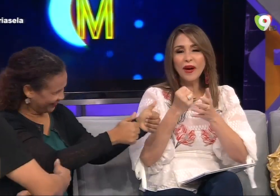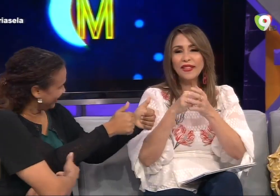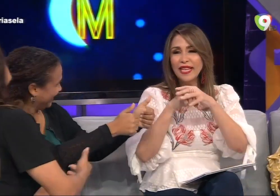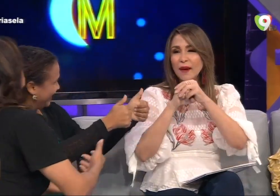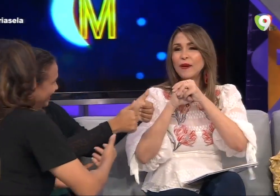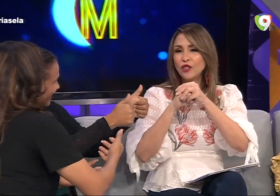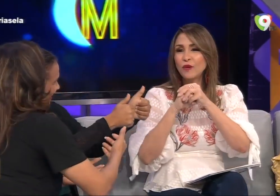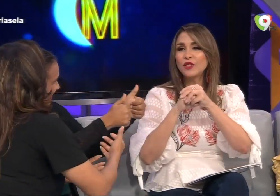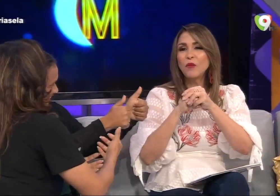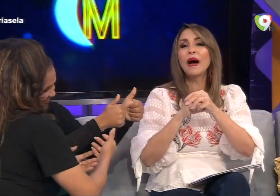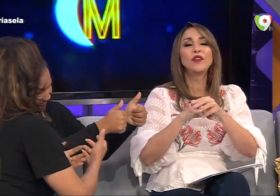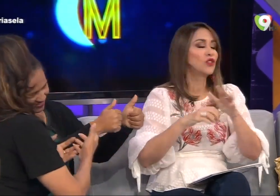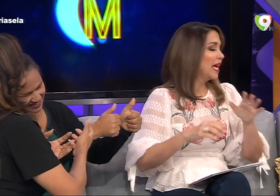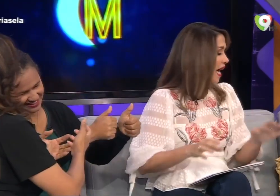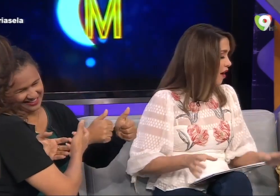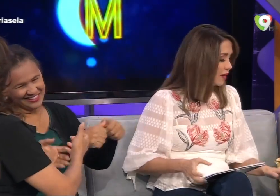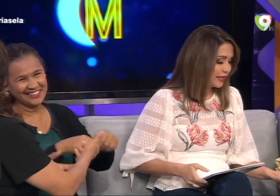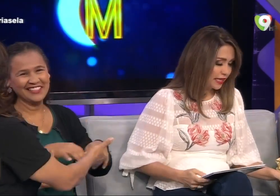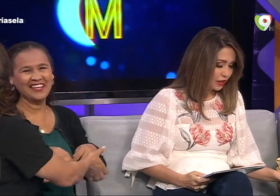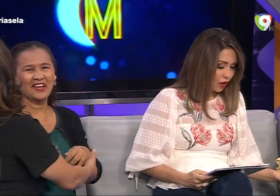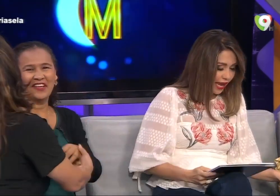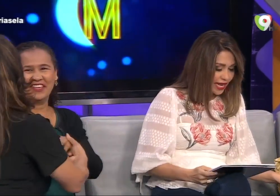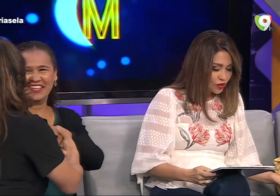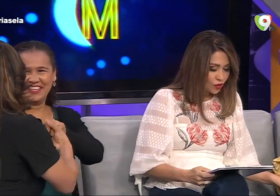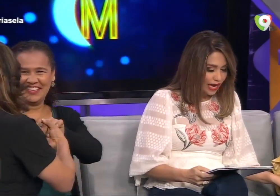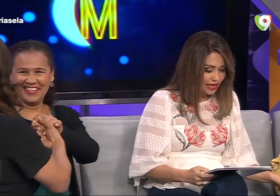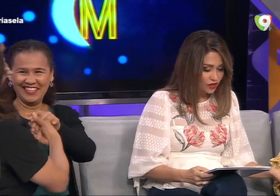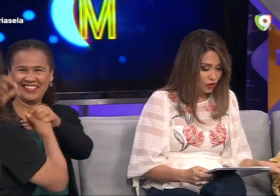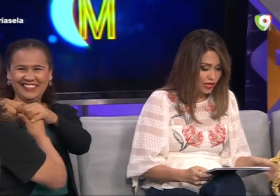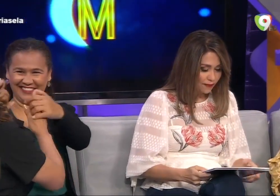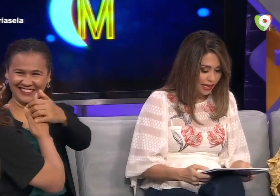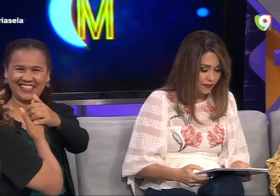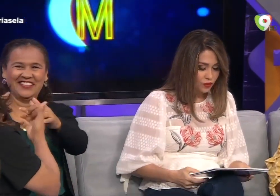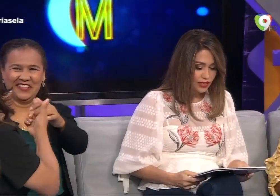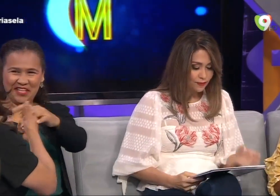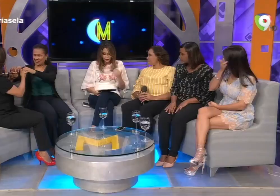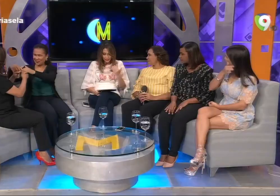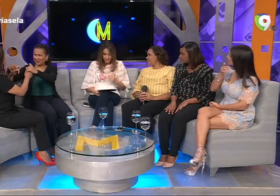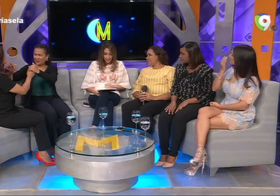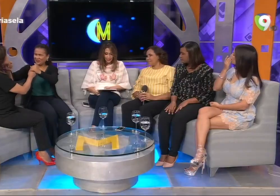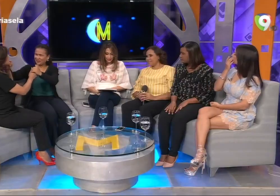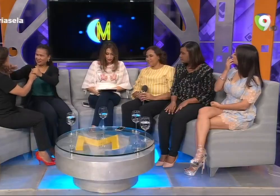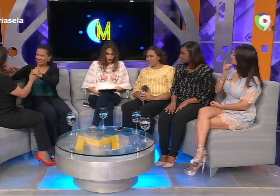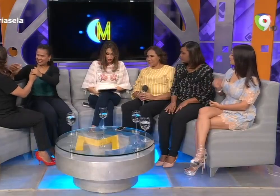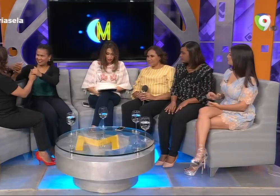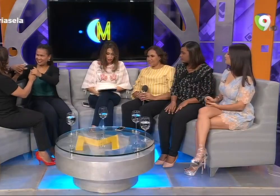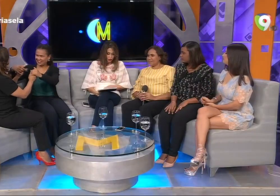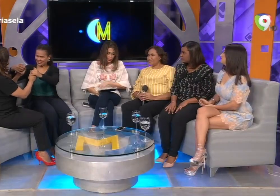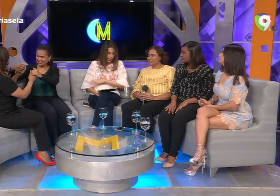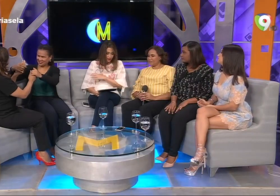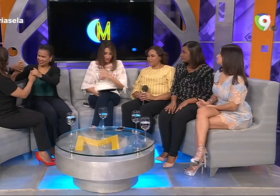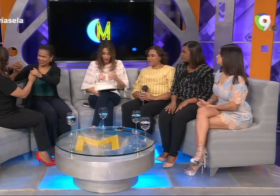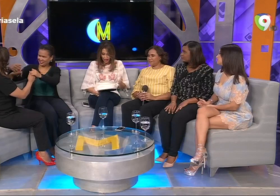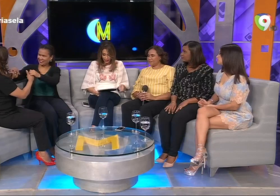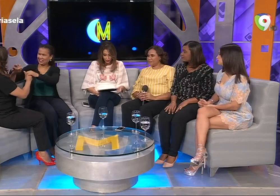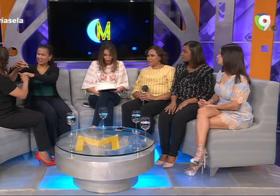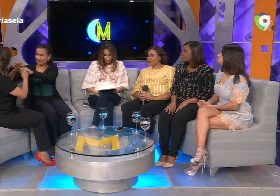lenguaje de señas pero sobre sus manos ahora entiendo en su caso doña melva usted preside esta asociación ha viajado